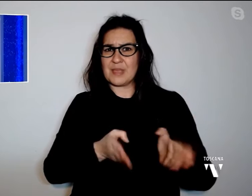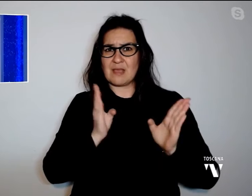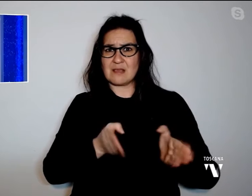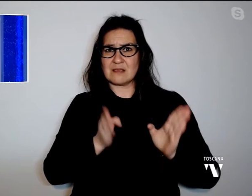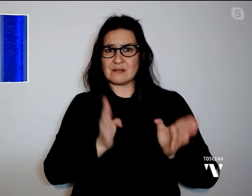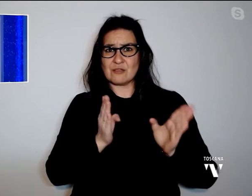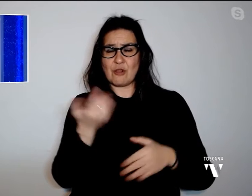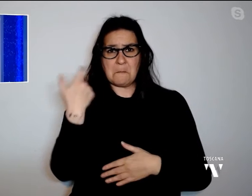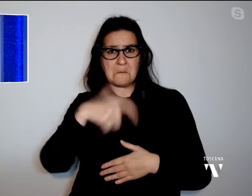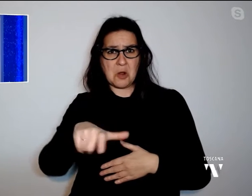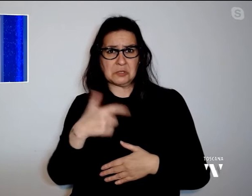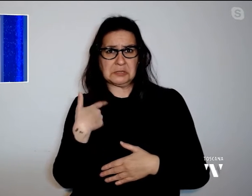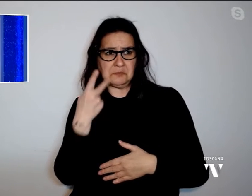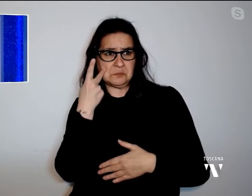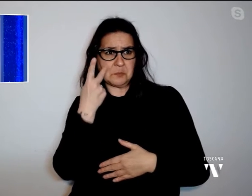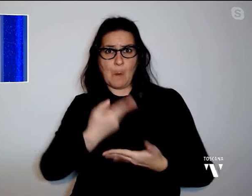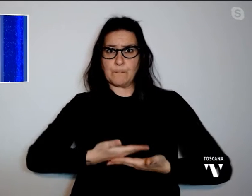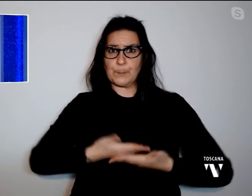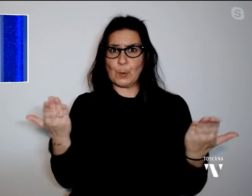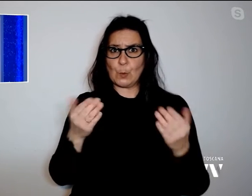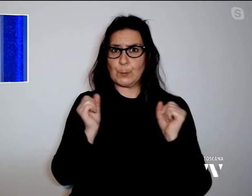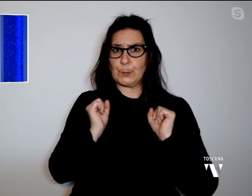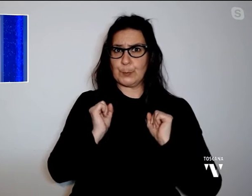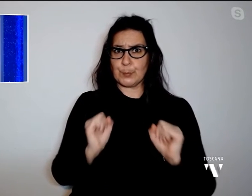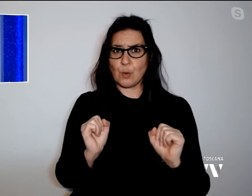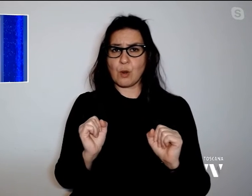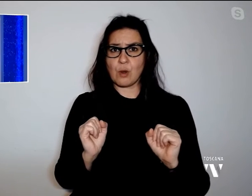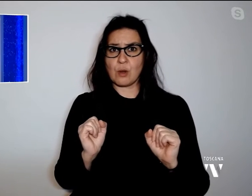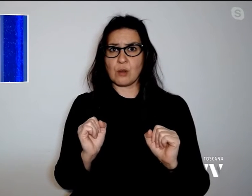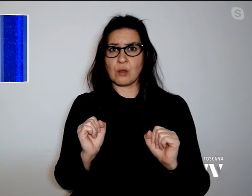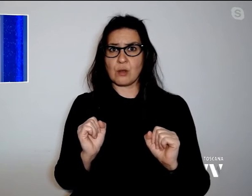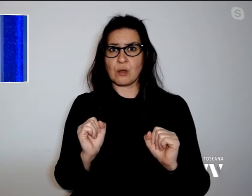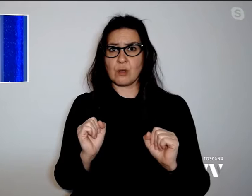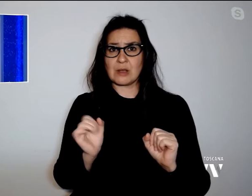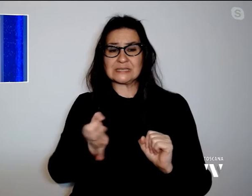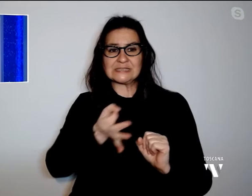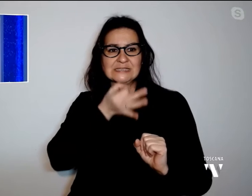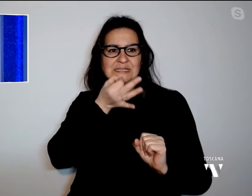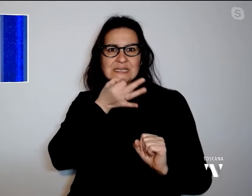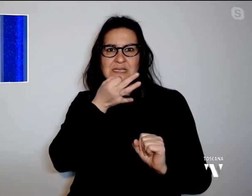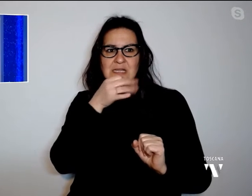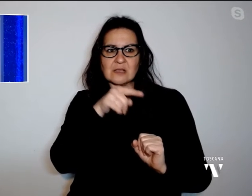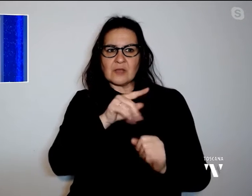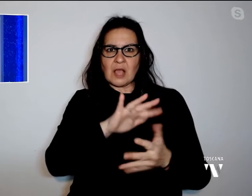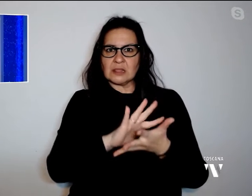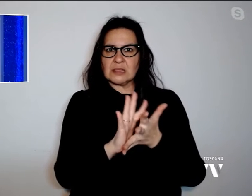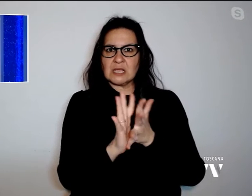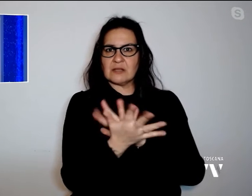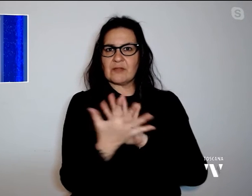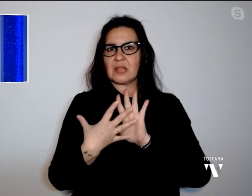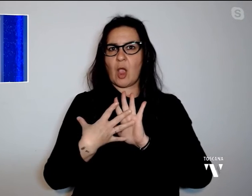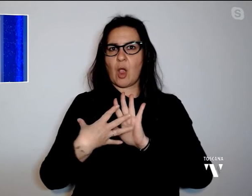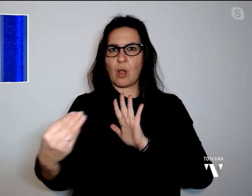tutti gli utenti senza restrizioni, potendo costituire oggetto di emulazione da parte di